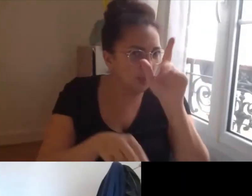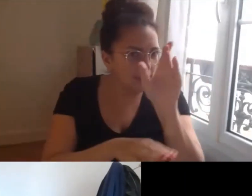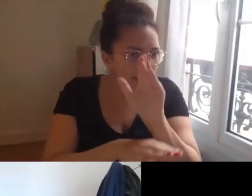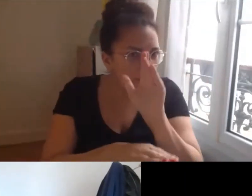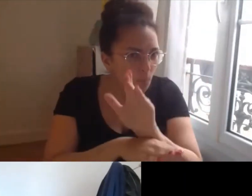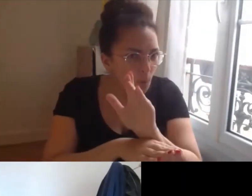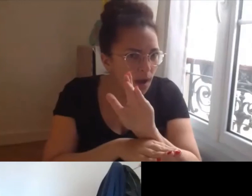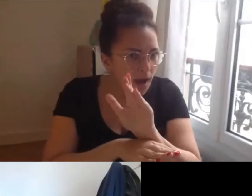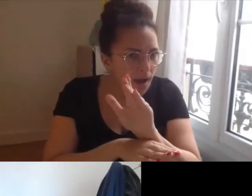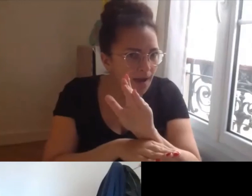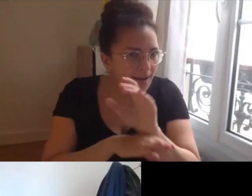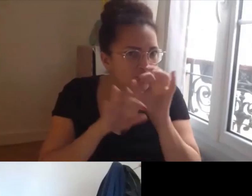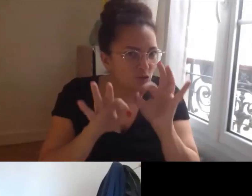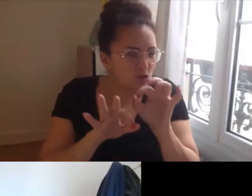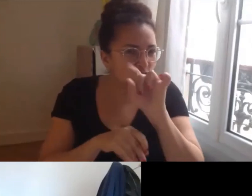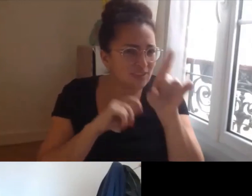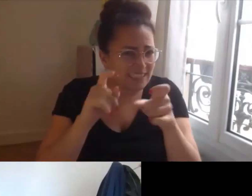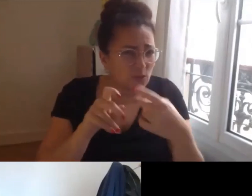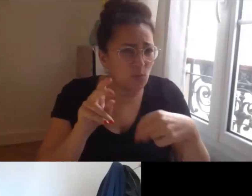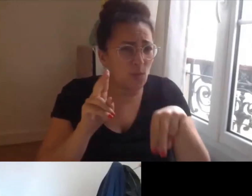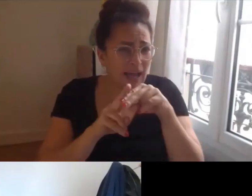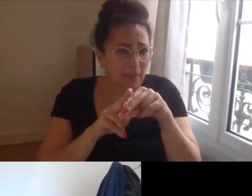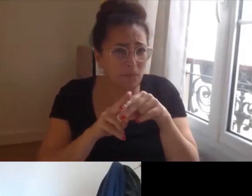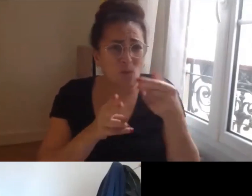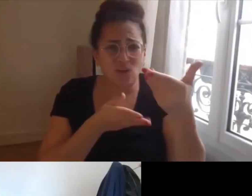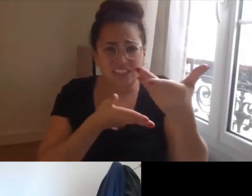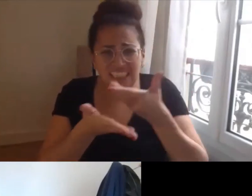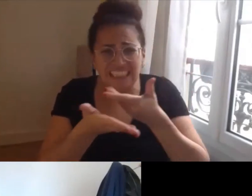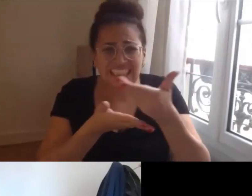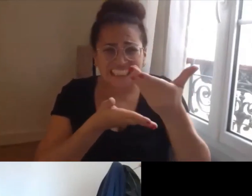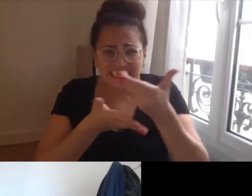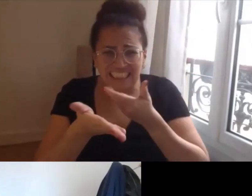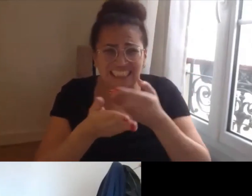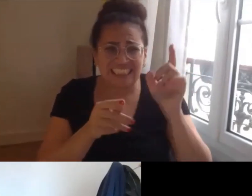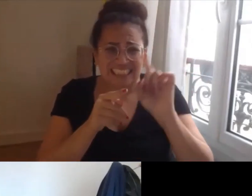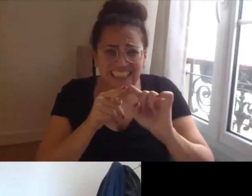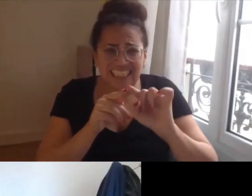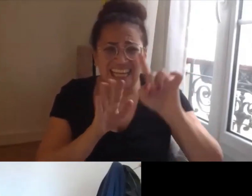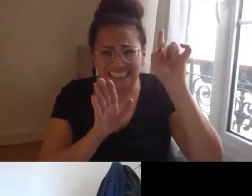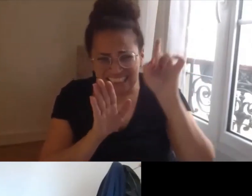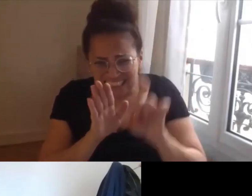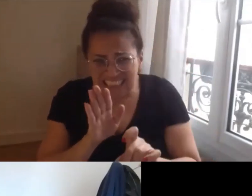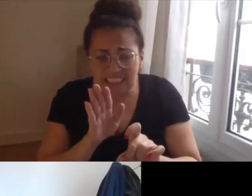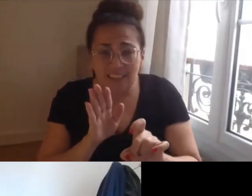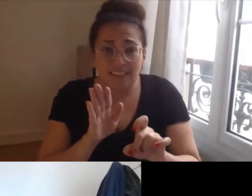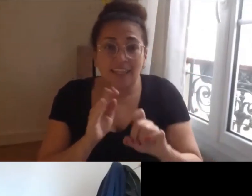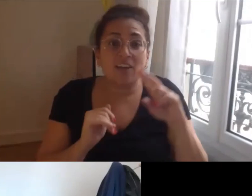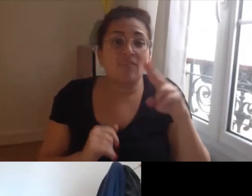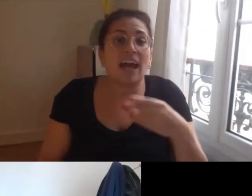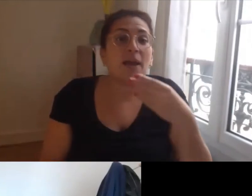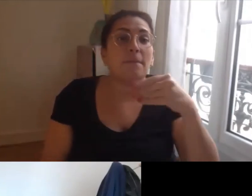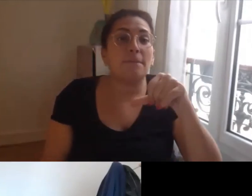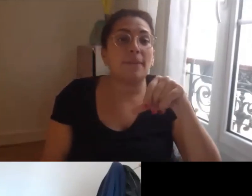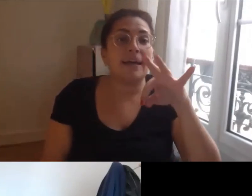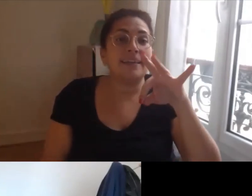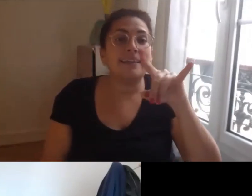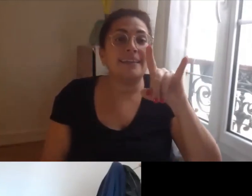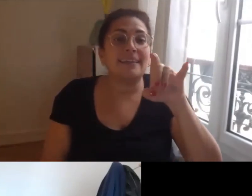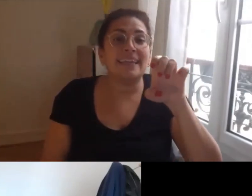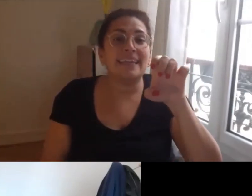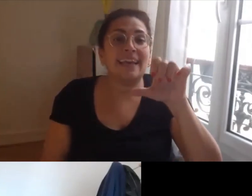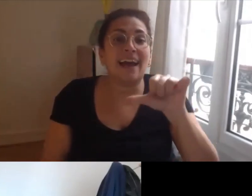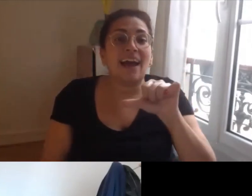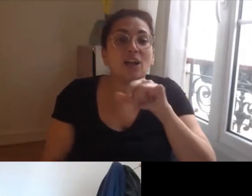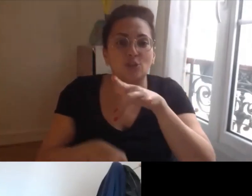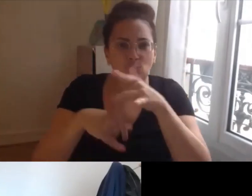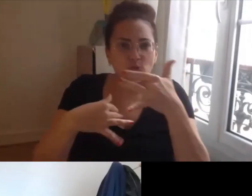verbatimes et donc d'échanges approfondis avec Mathéa que j'ai eu la chance de croiser et qui est vraiment quelqu'un de formidable et je pense que c